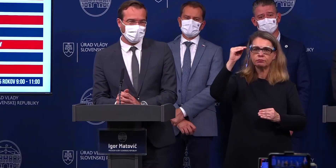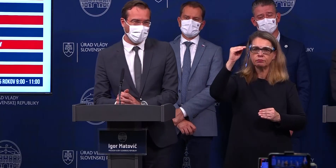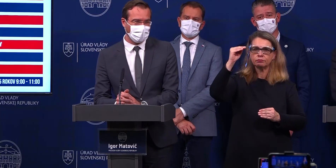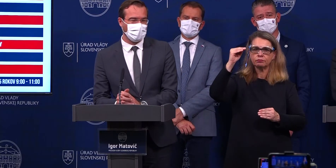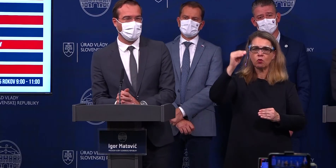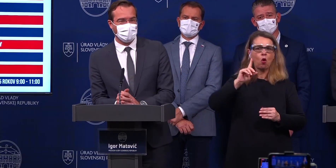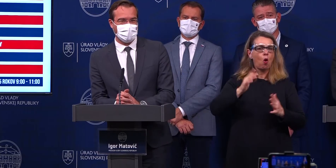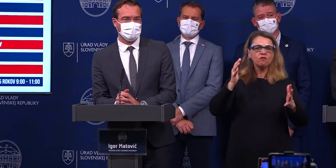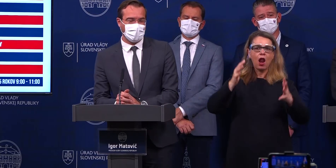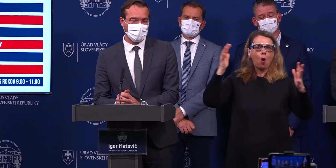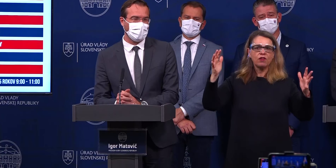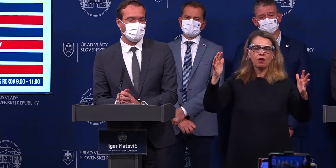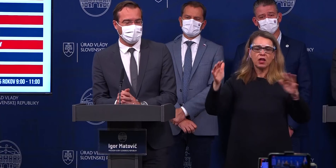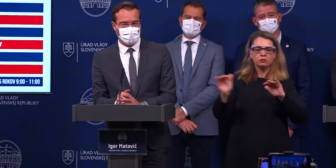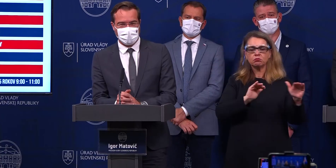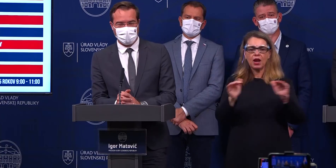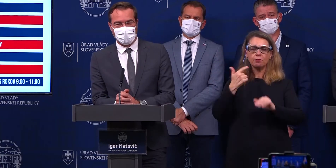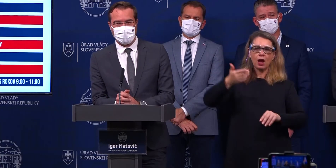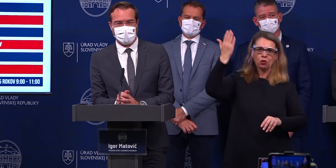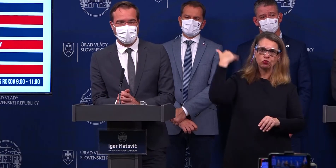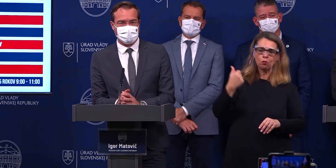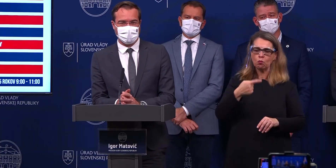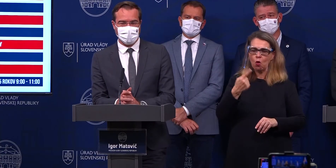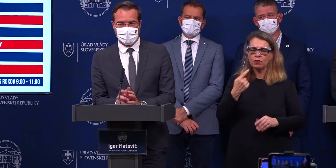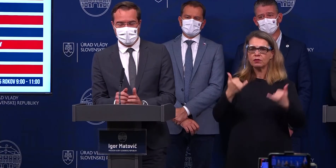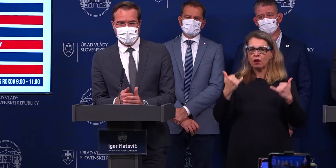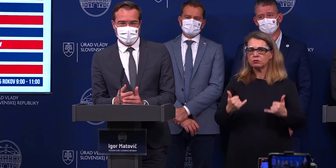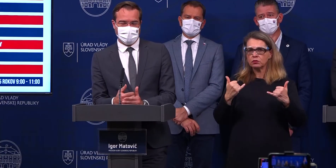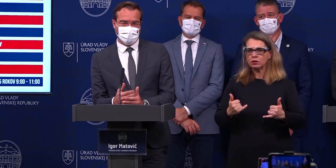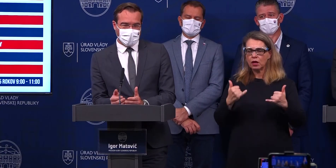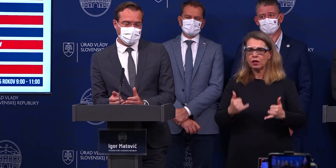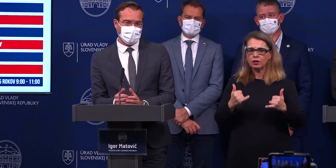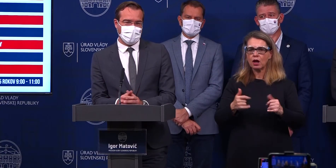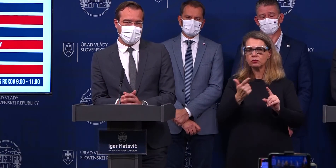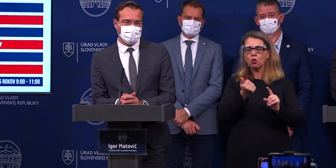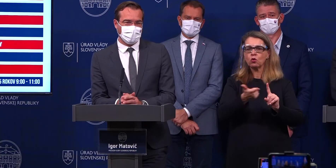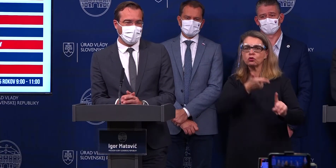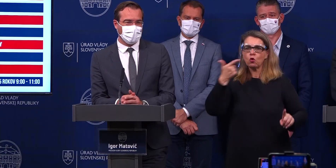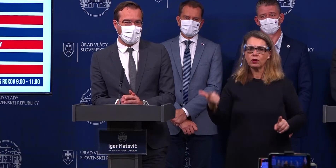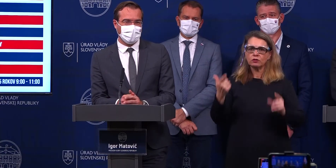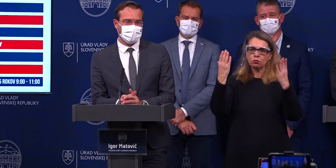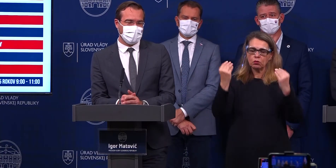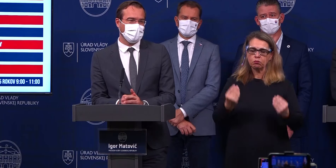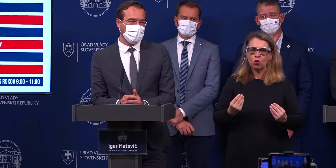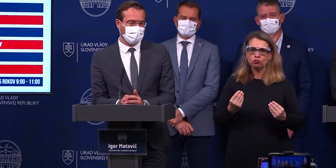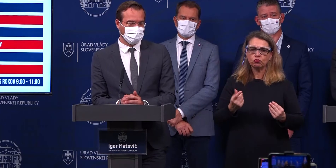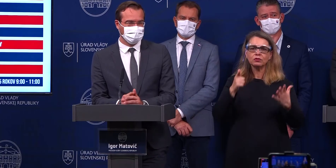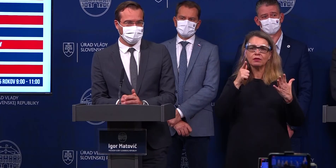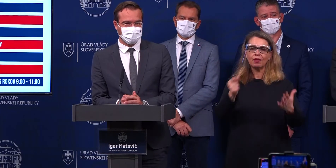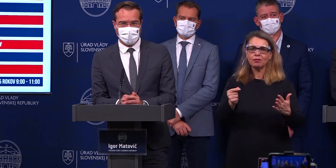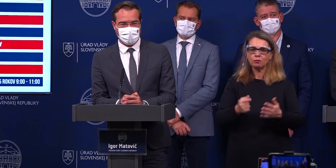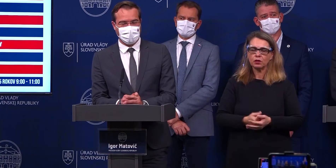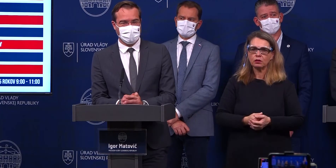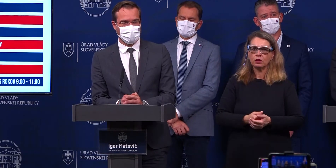oveľa, oveľa viac. V priemere, ako som povedal momentálne, teraz je to zdvojnásobenie počtu infikovaných za 7 dní.